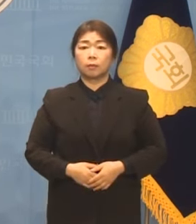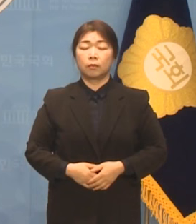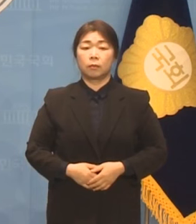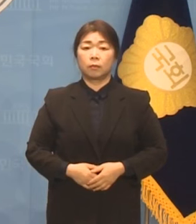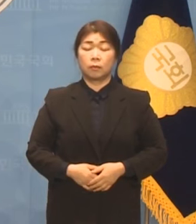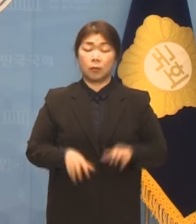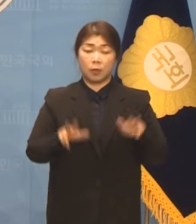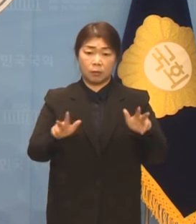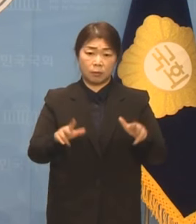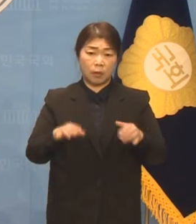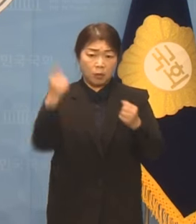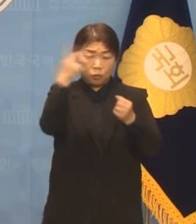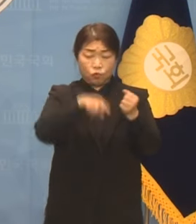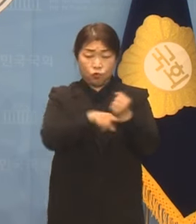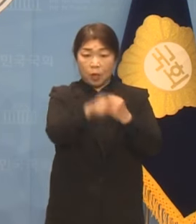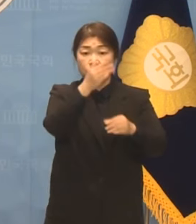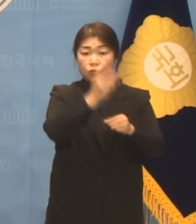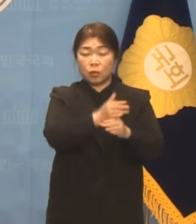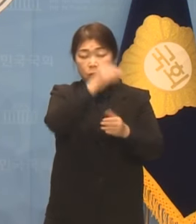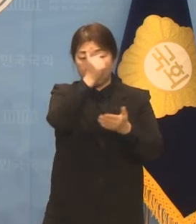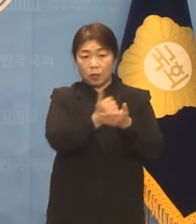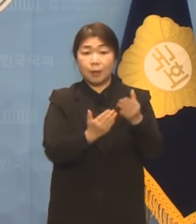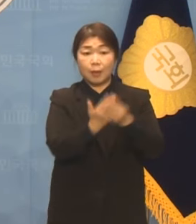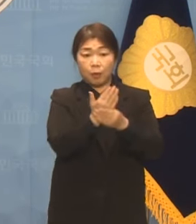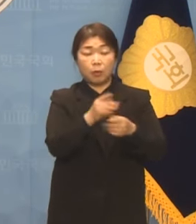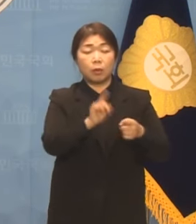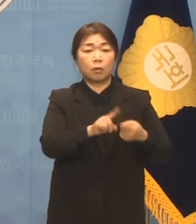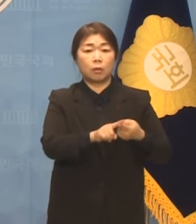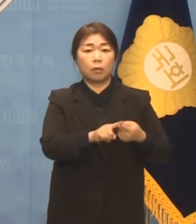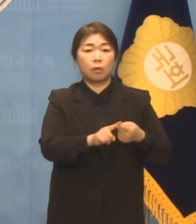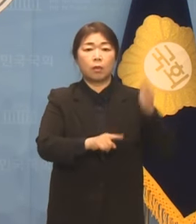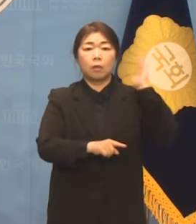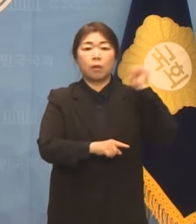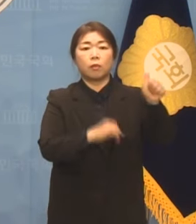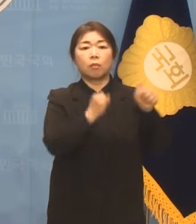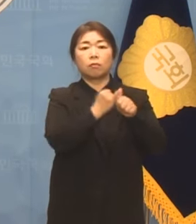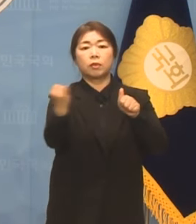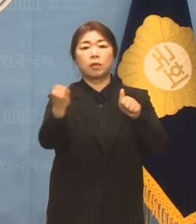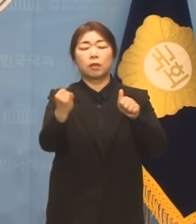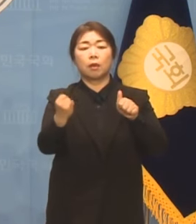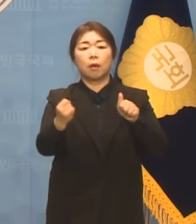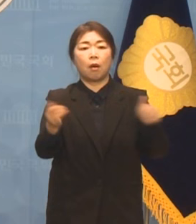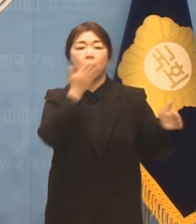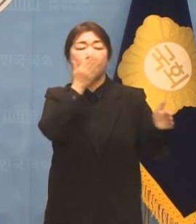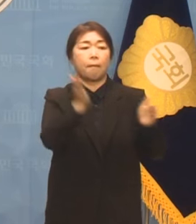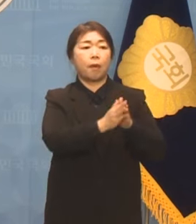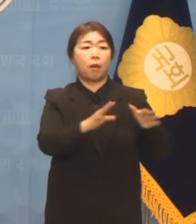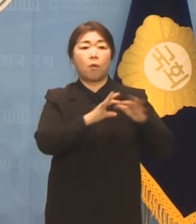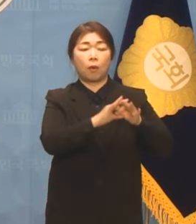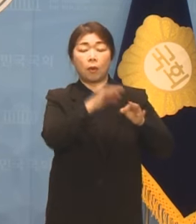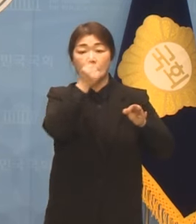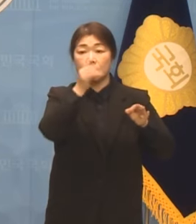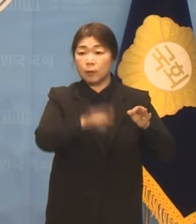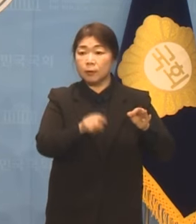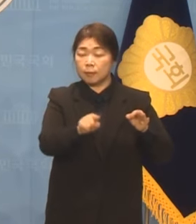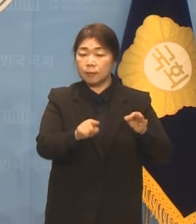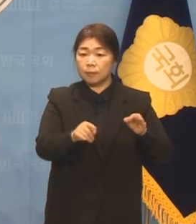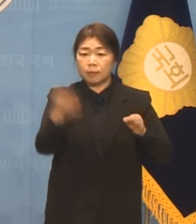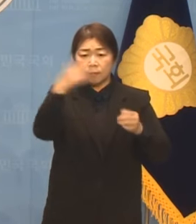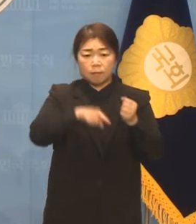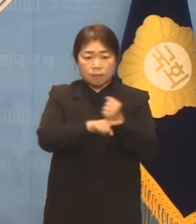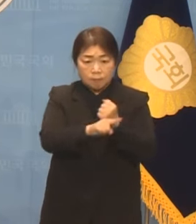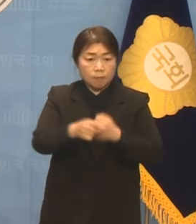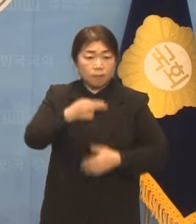여전히 수사 중인 범죄 사건에 대통령의 배우자가 연루되기까지 했는데 그 진상을